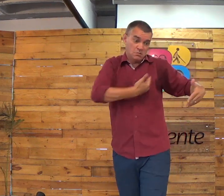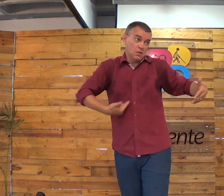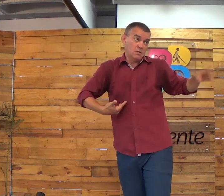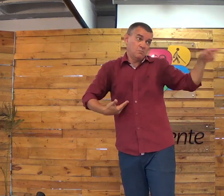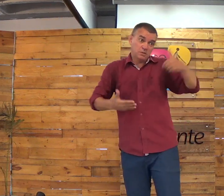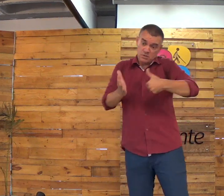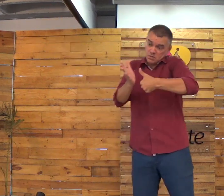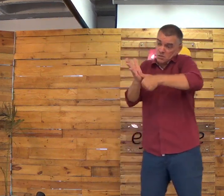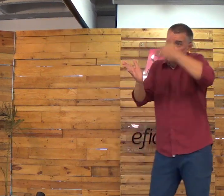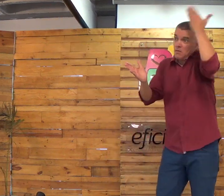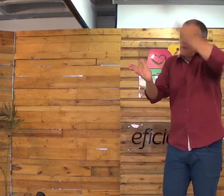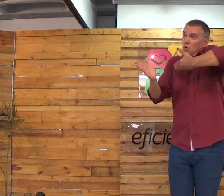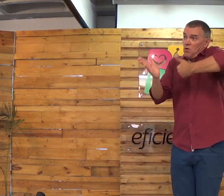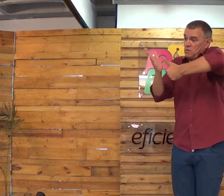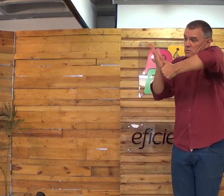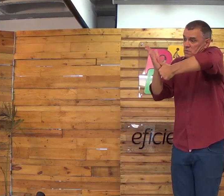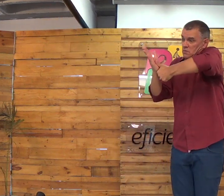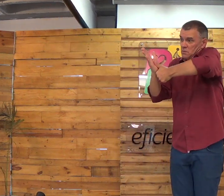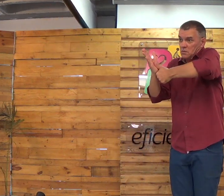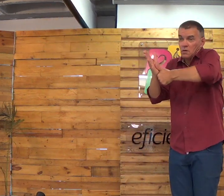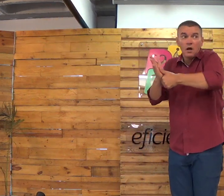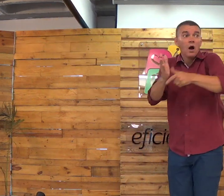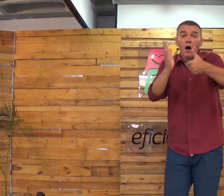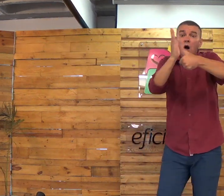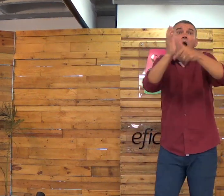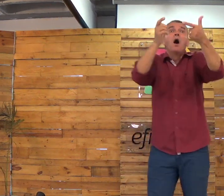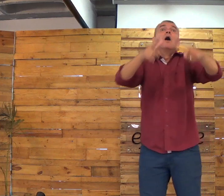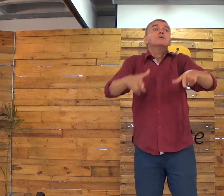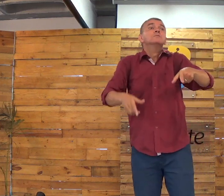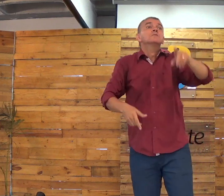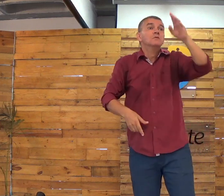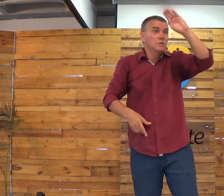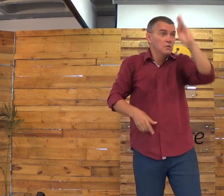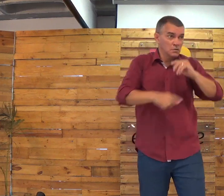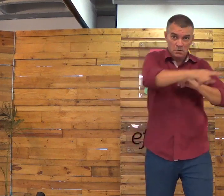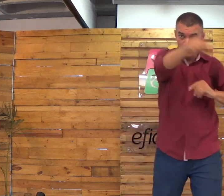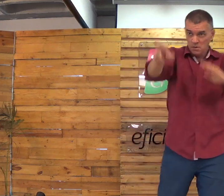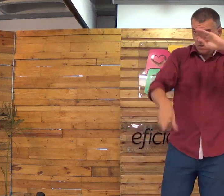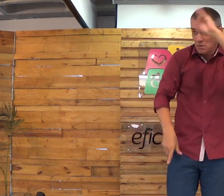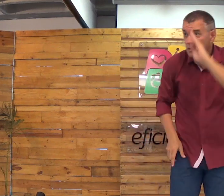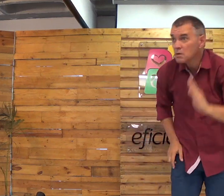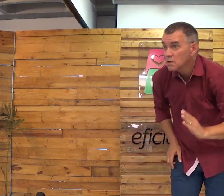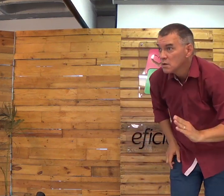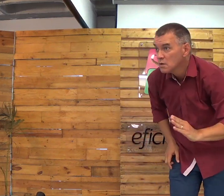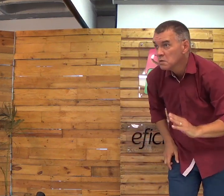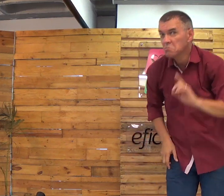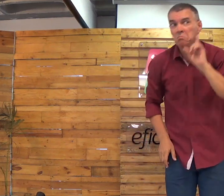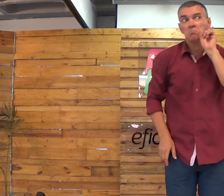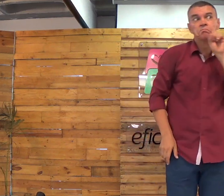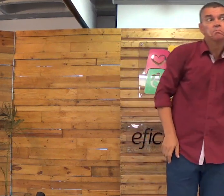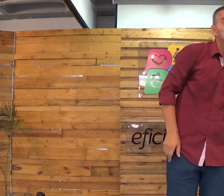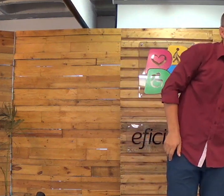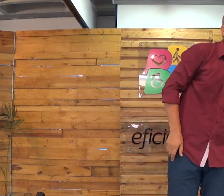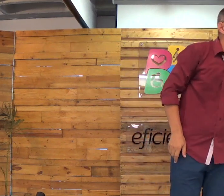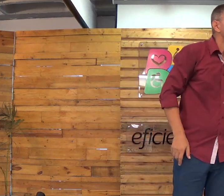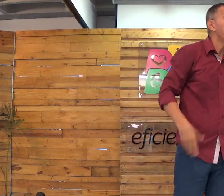Precisa. Eu vou constituir isso. Então, você faz. Aí, o que eu faço? Vocês são brasileiros? Ou são